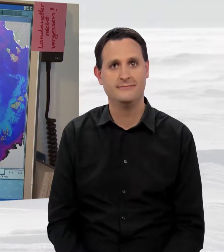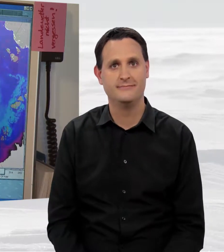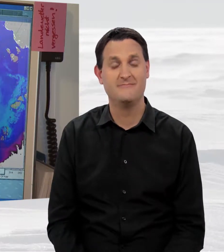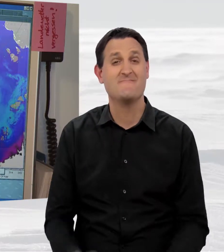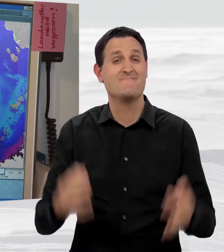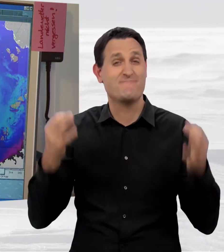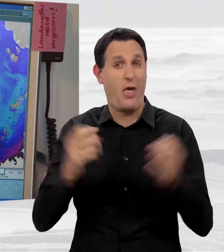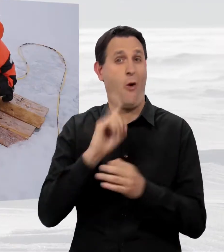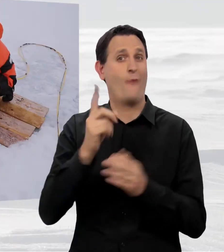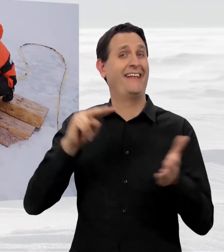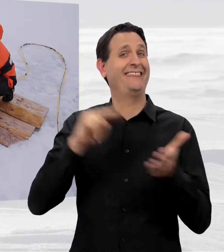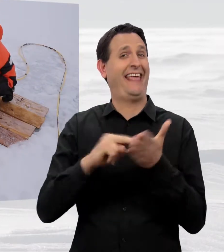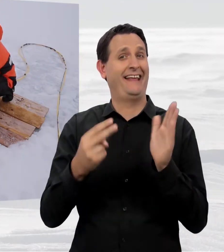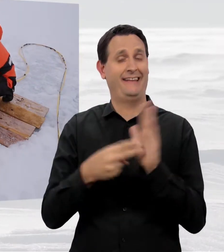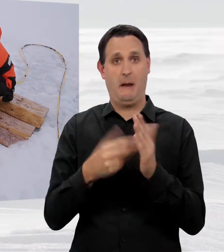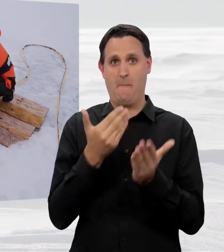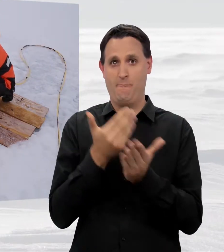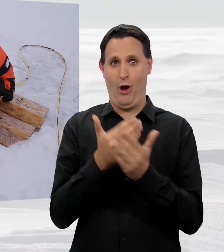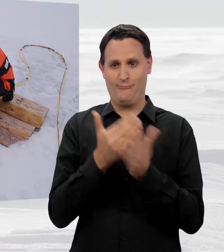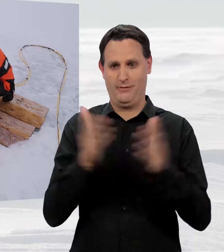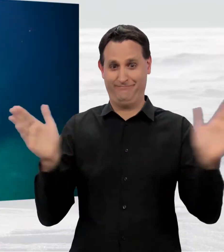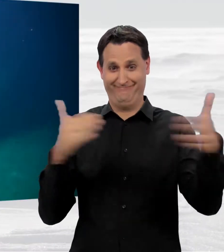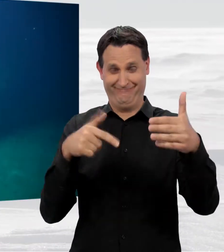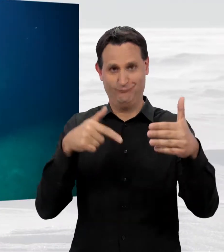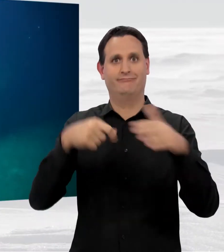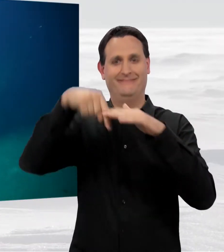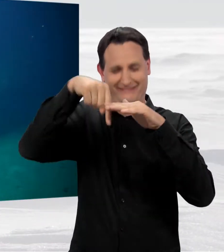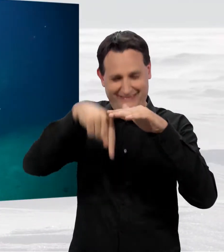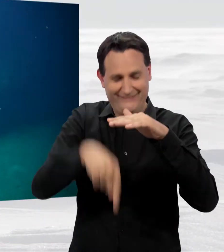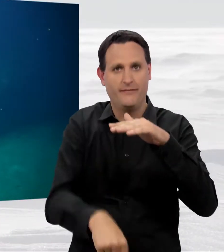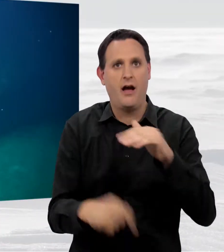Man braucht Technik, die unter Kälte und Druck nicht versagt.